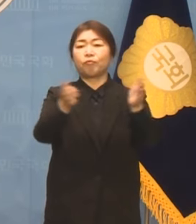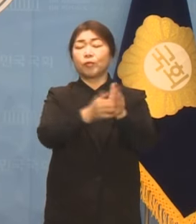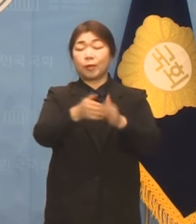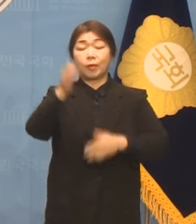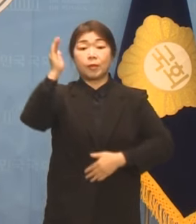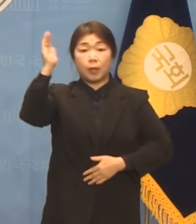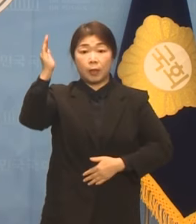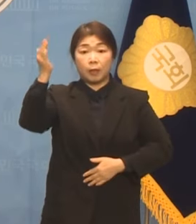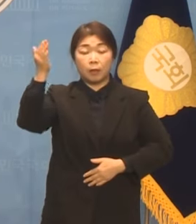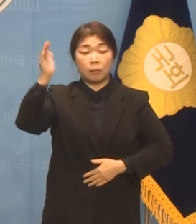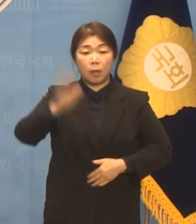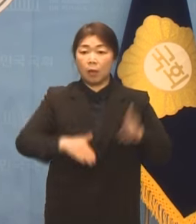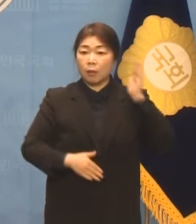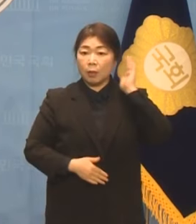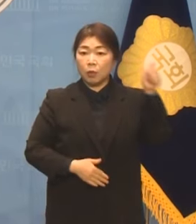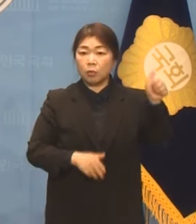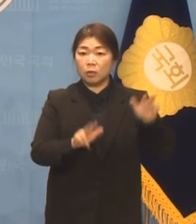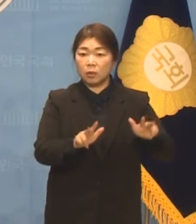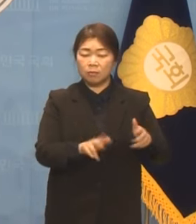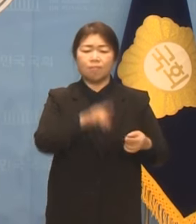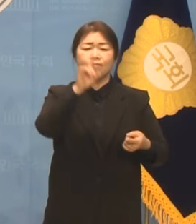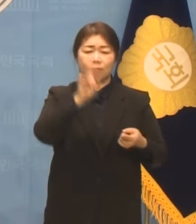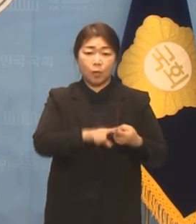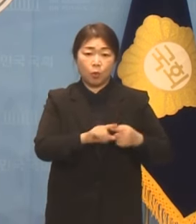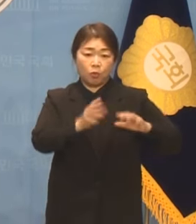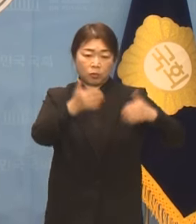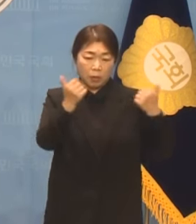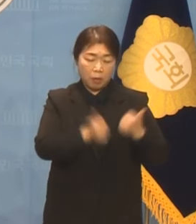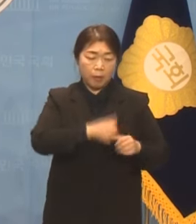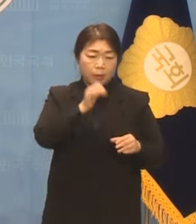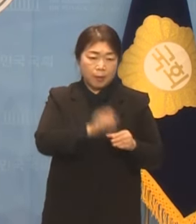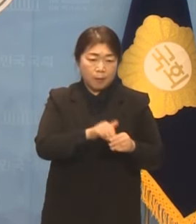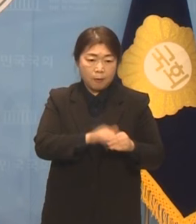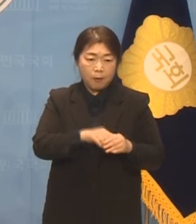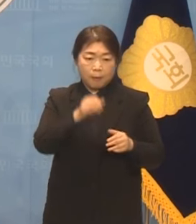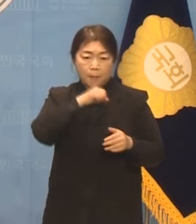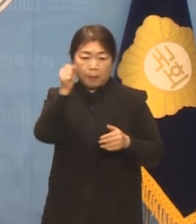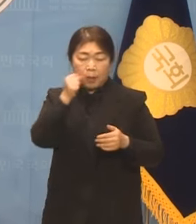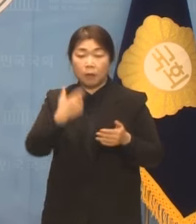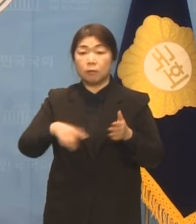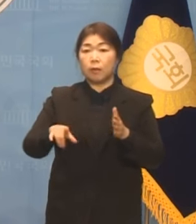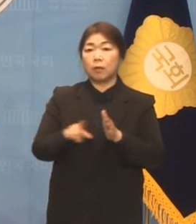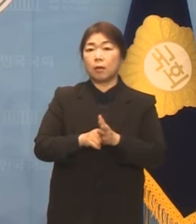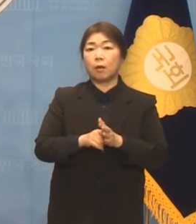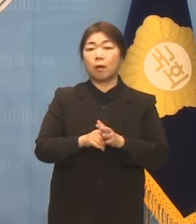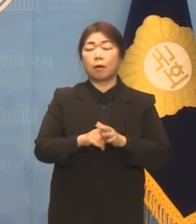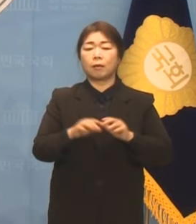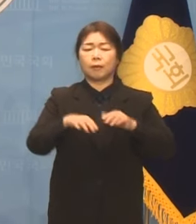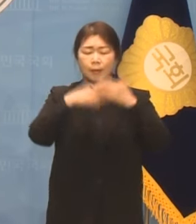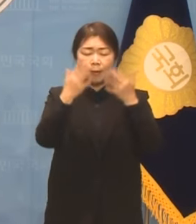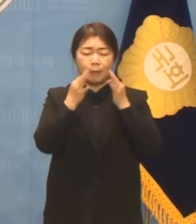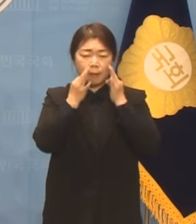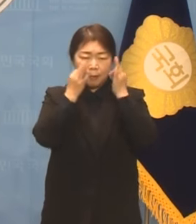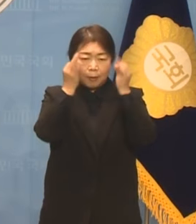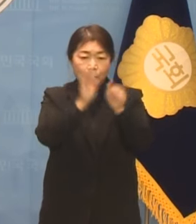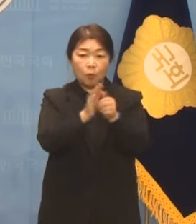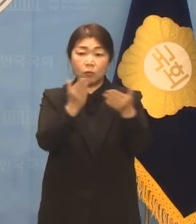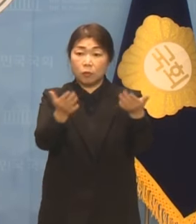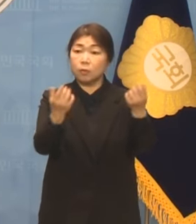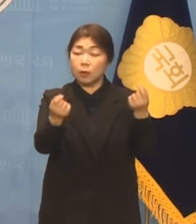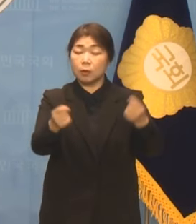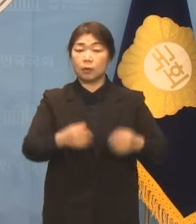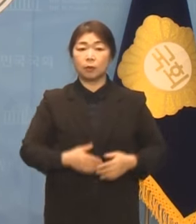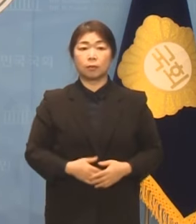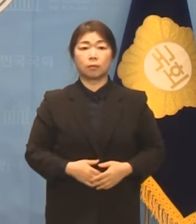대통령은 지금 총선에 기여할 수 있는 국정에 온 힘을 다하고 있는 꼴입니다.